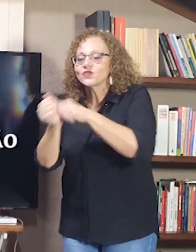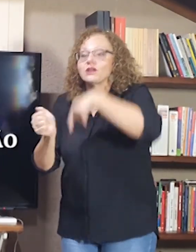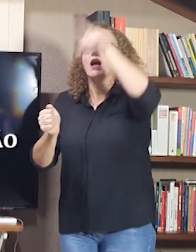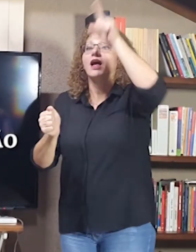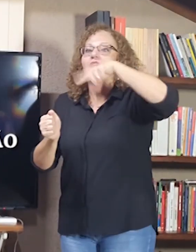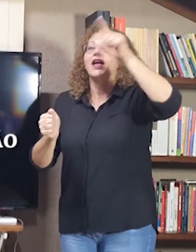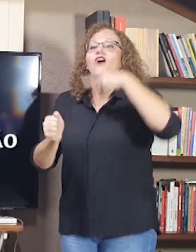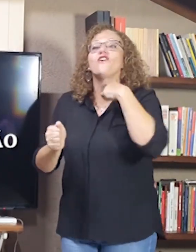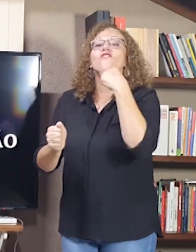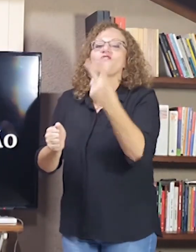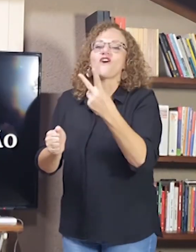entonação da voz.